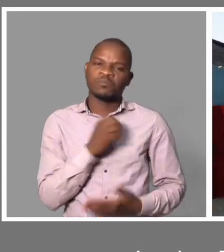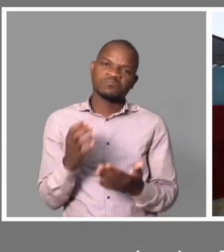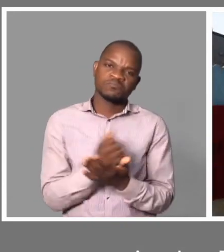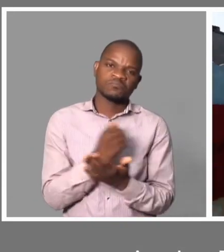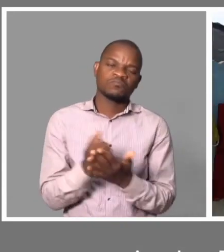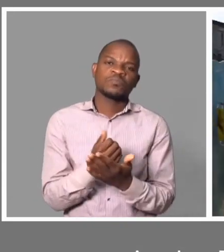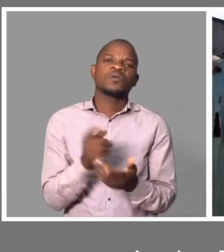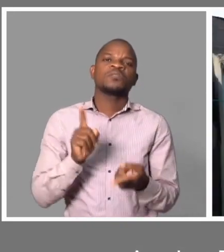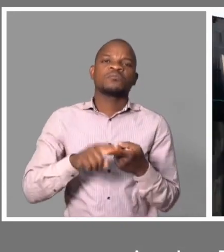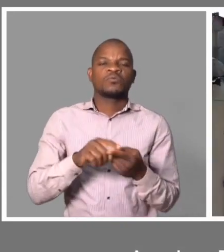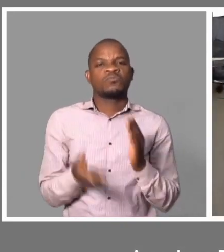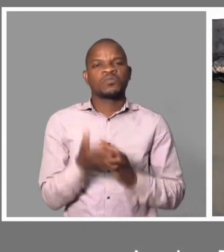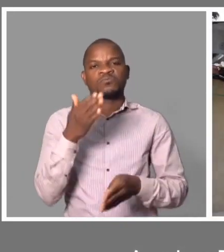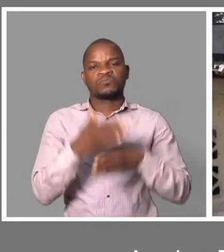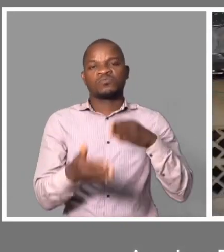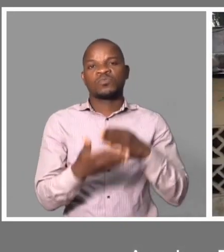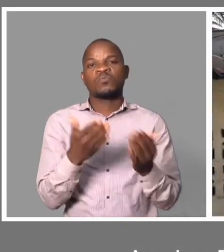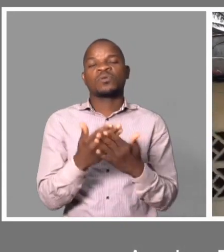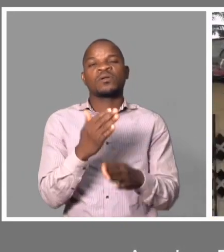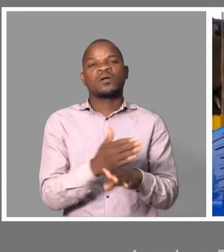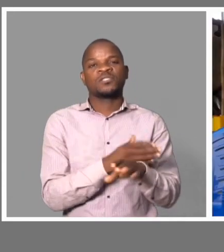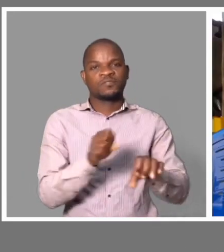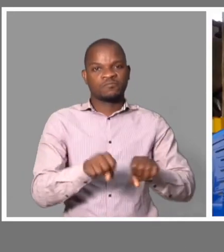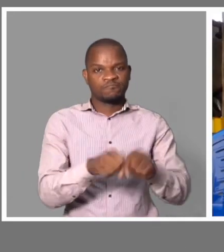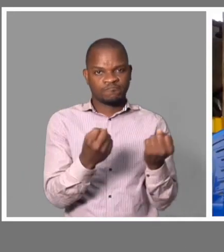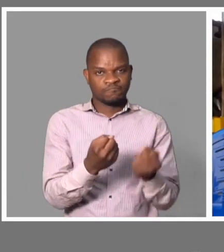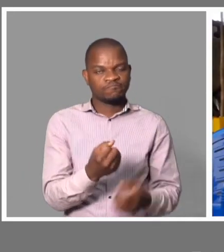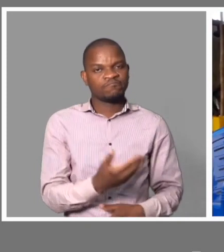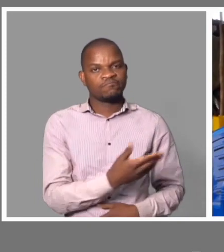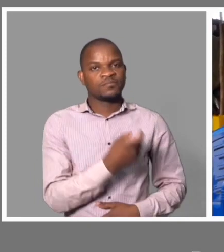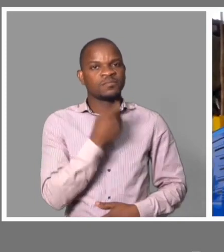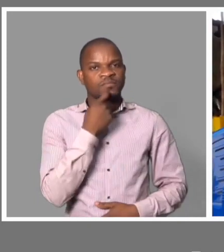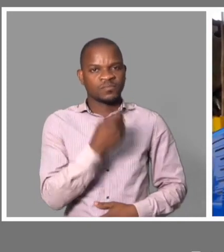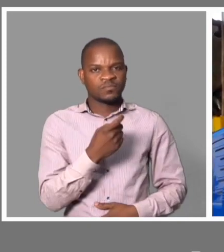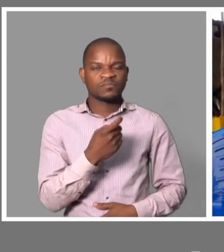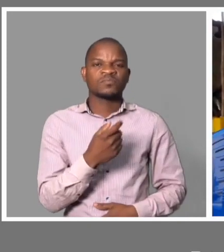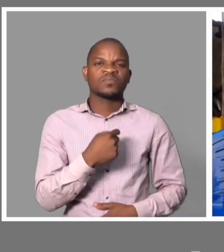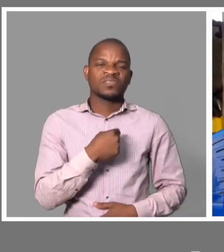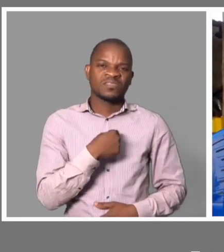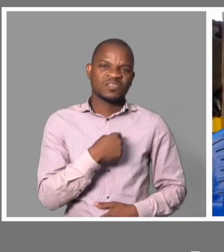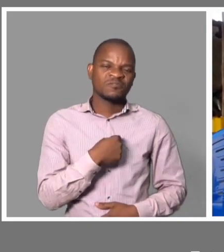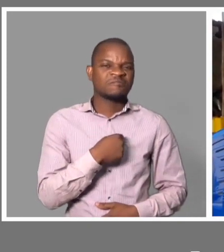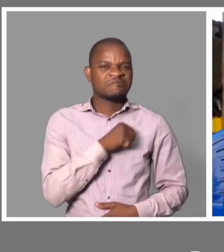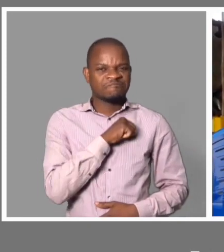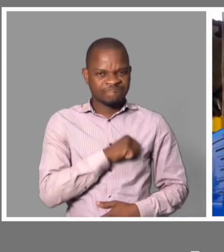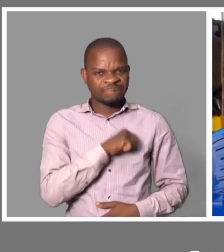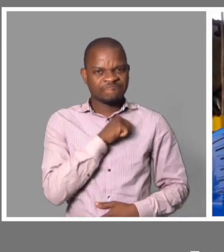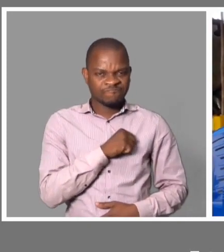causados pelo ciclone Idae. Poder eu me erguer, me erguer, como pode se dizer.